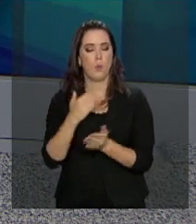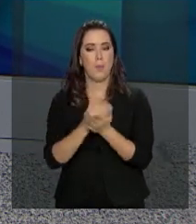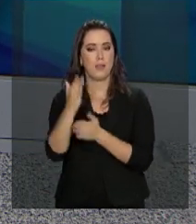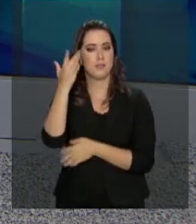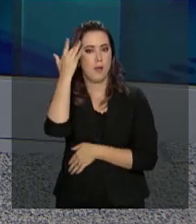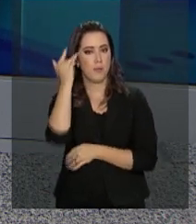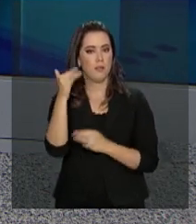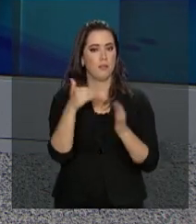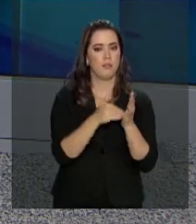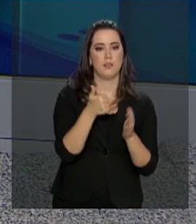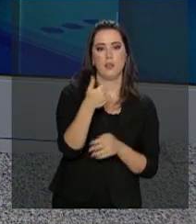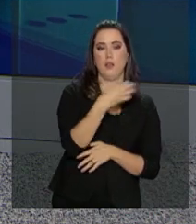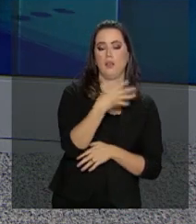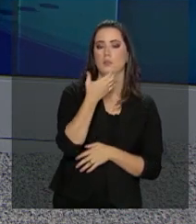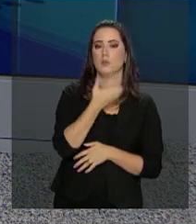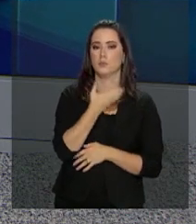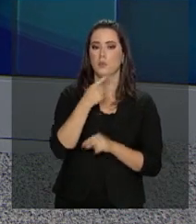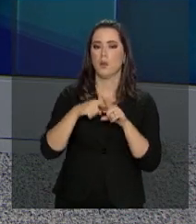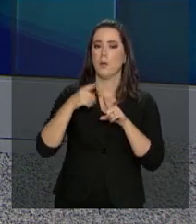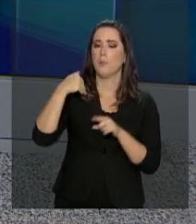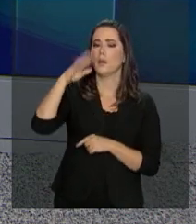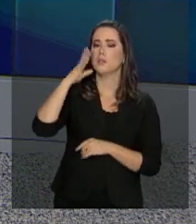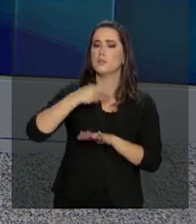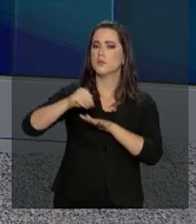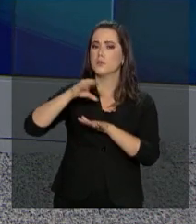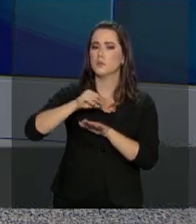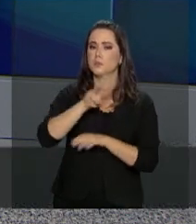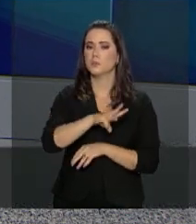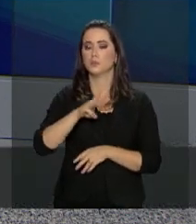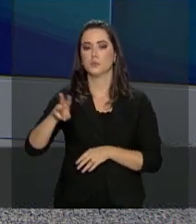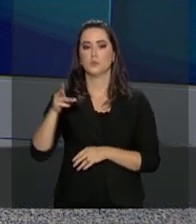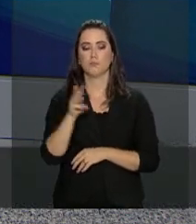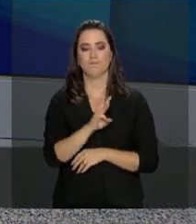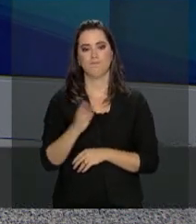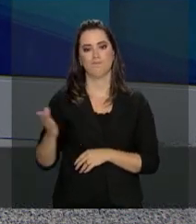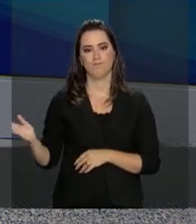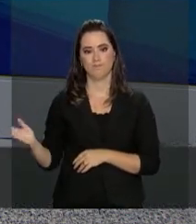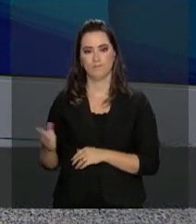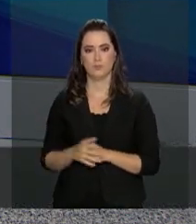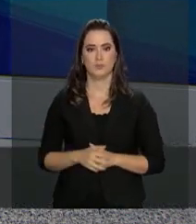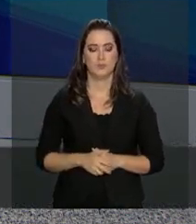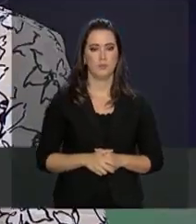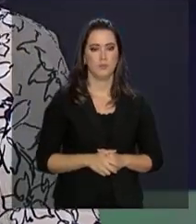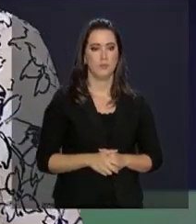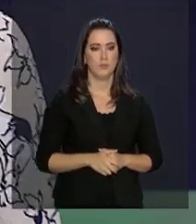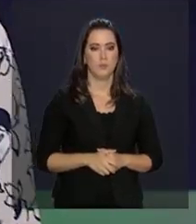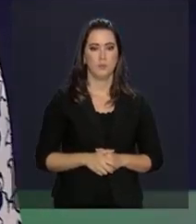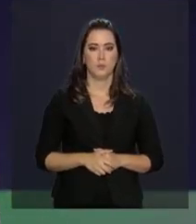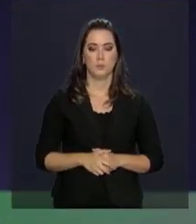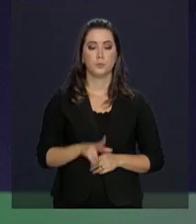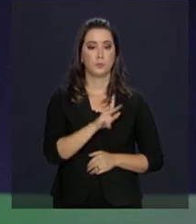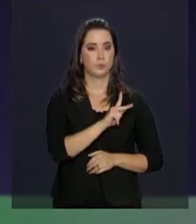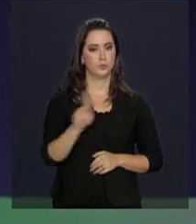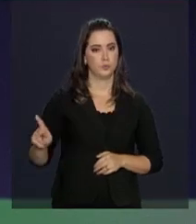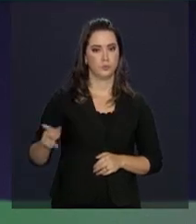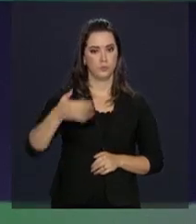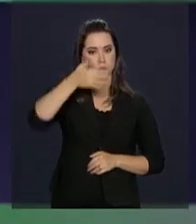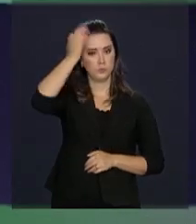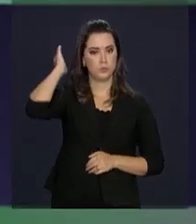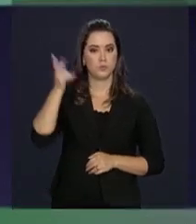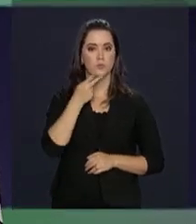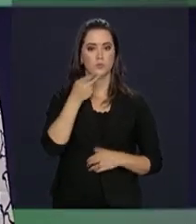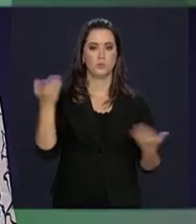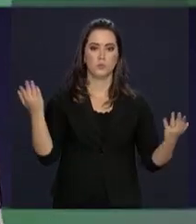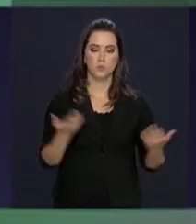14 de dezembro. Mais informações no site que aparece na tela. O presidente Michel